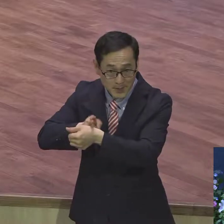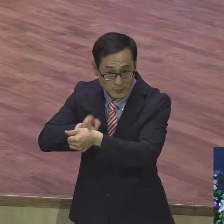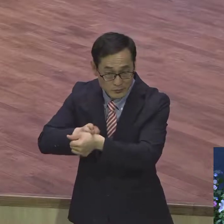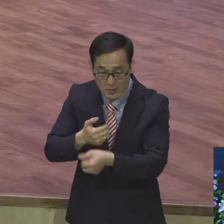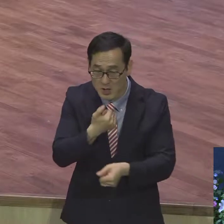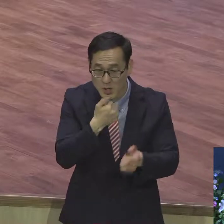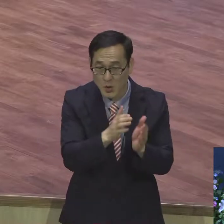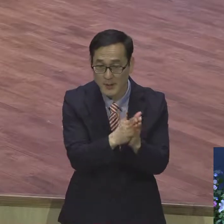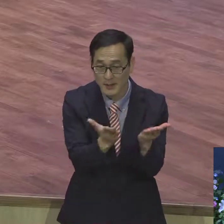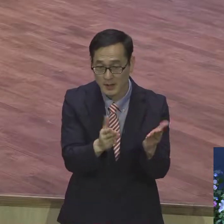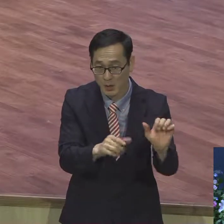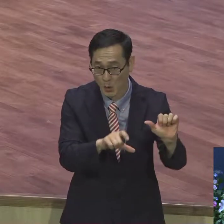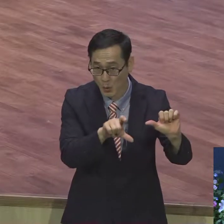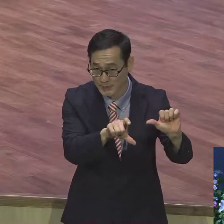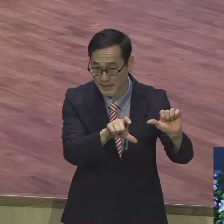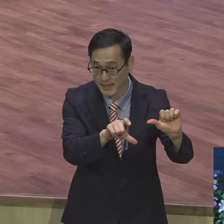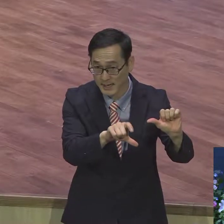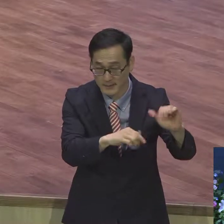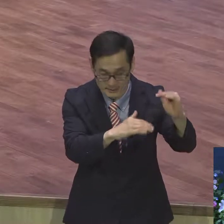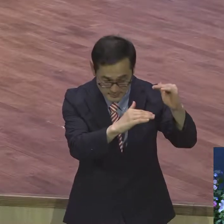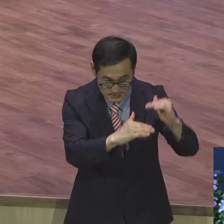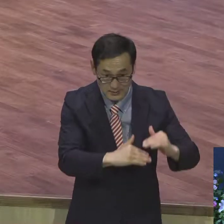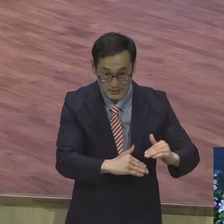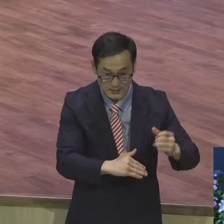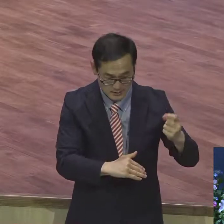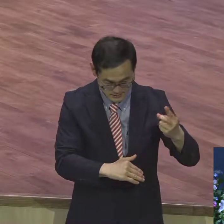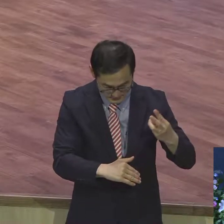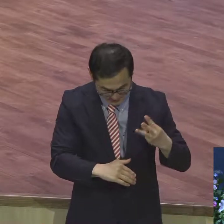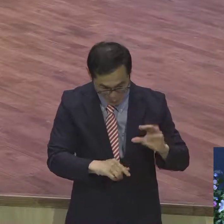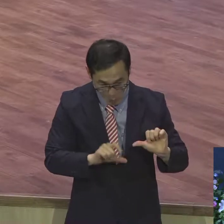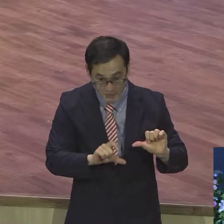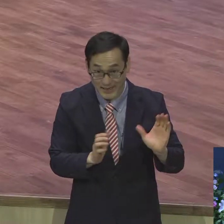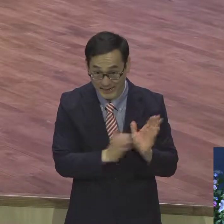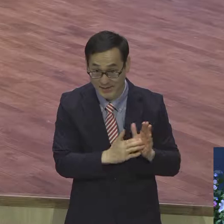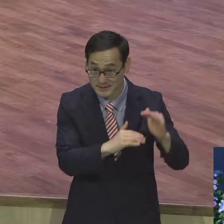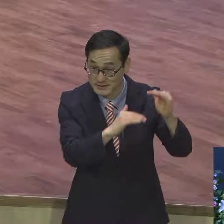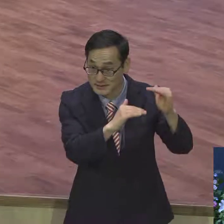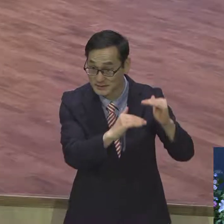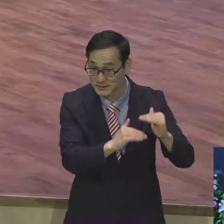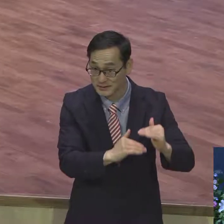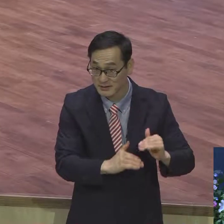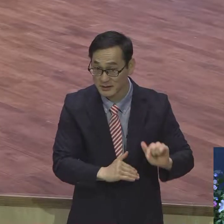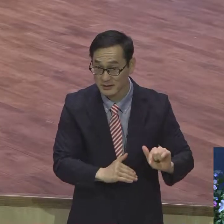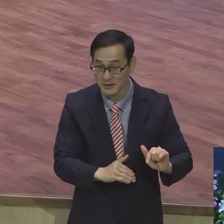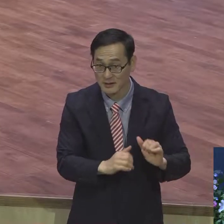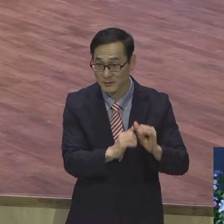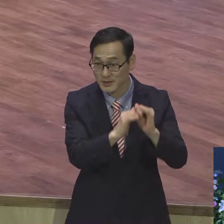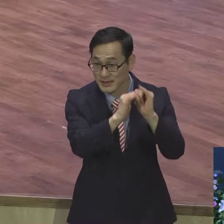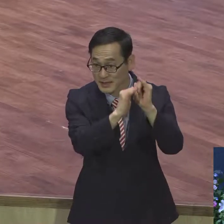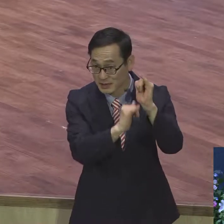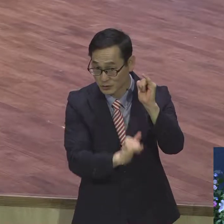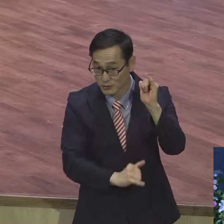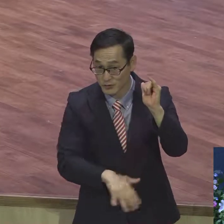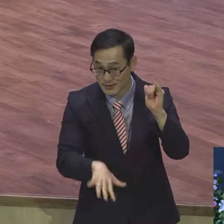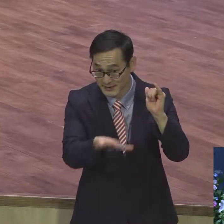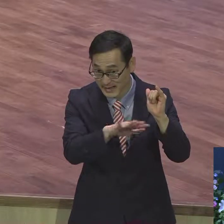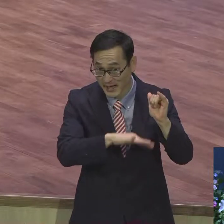5장까지 모든 인류가 죄인이라고 그렇게 강조하면서 여기서